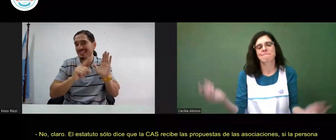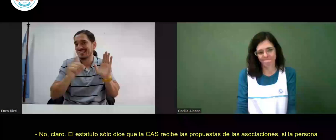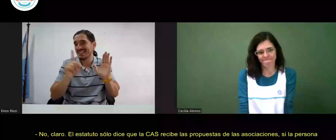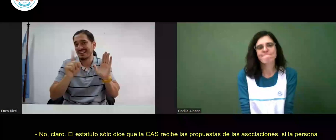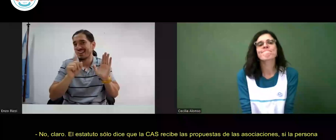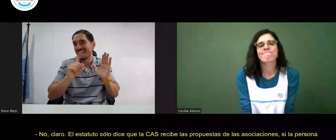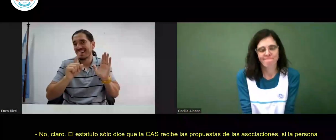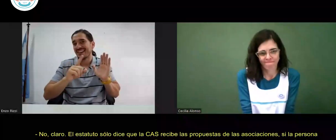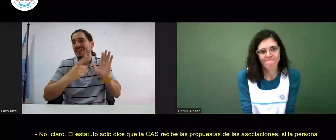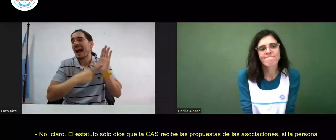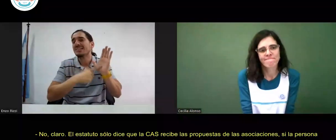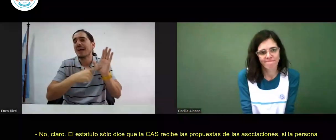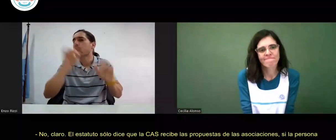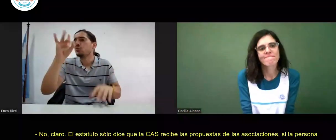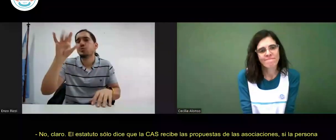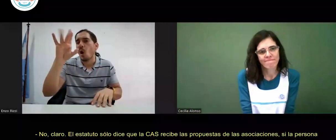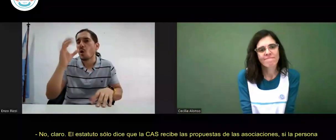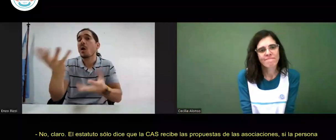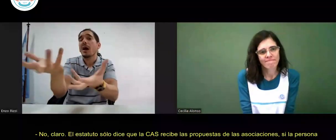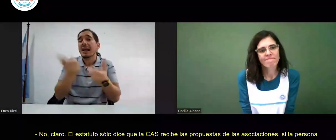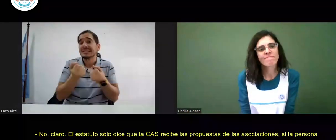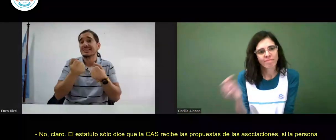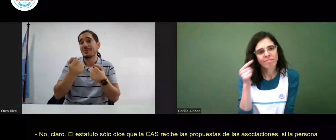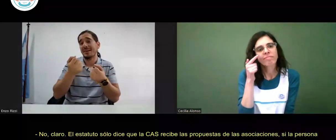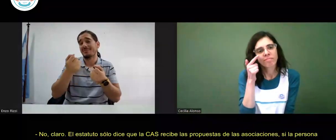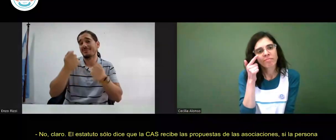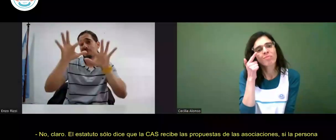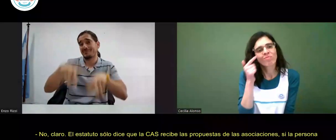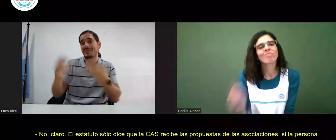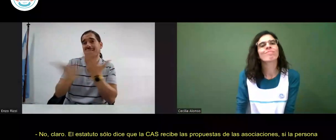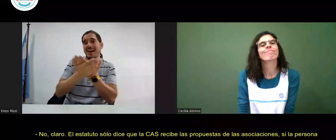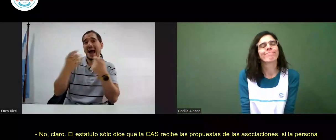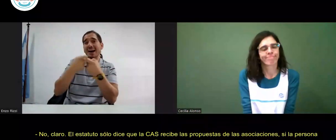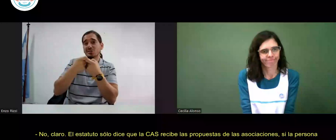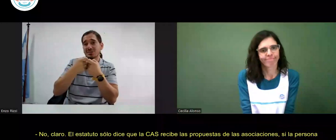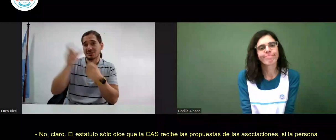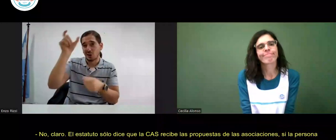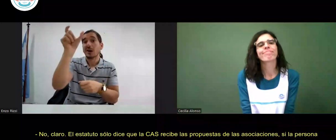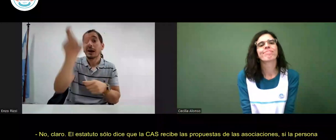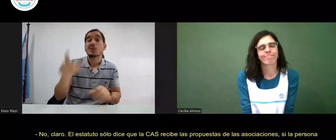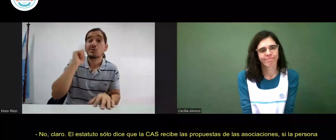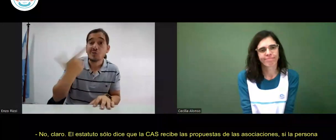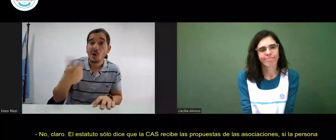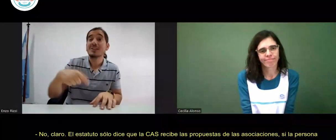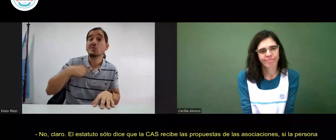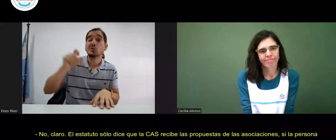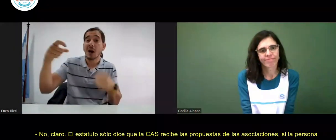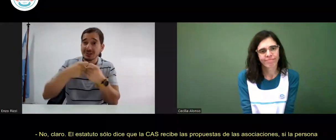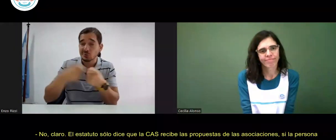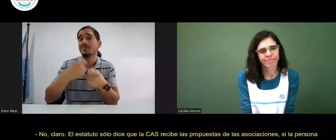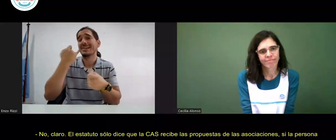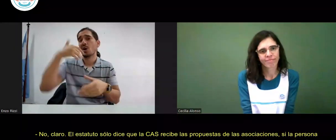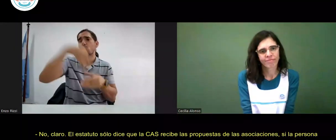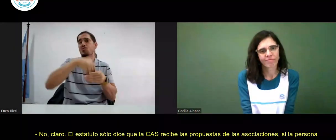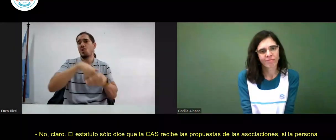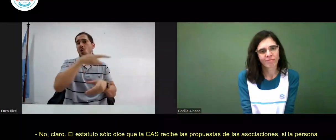claro. El estatuto solo dice que la CAS recibe las propuestas de las asociaciones. Si la